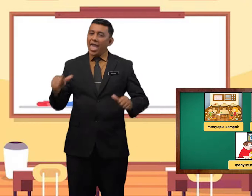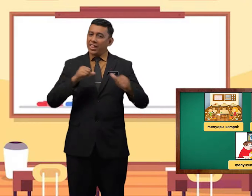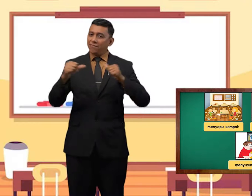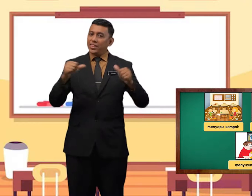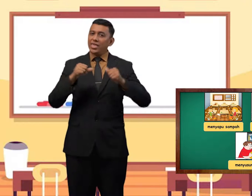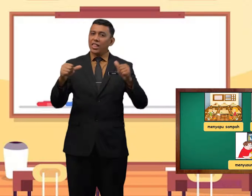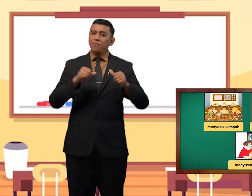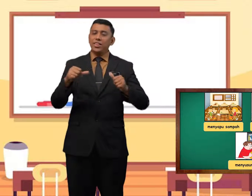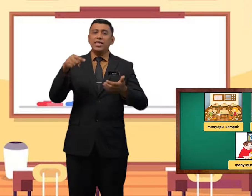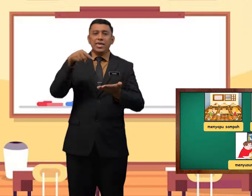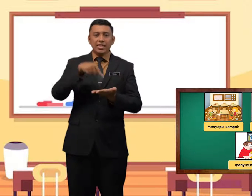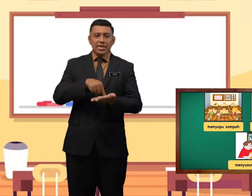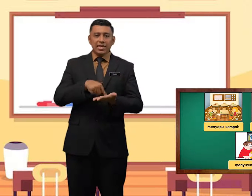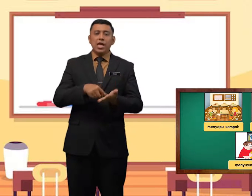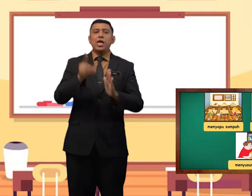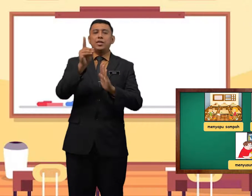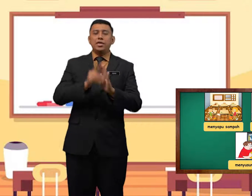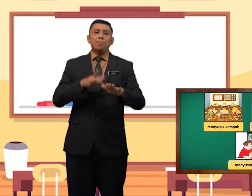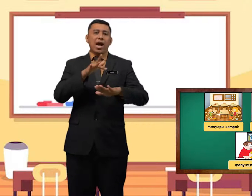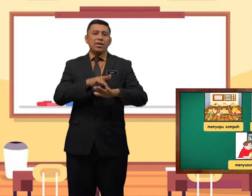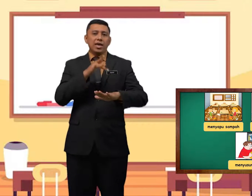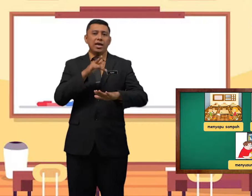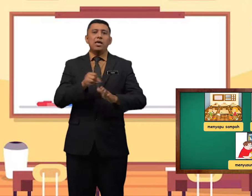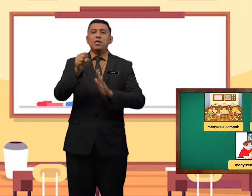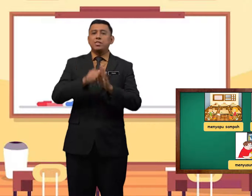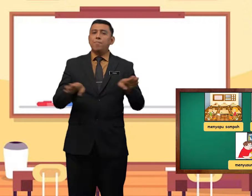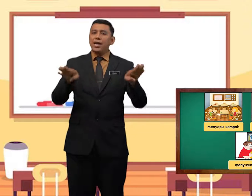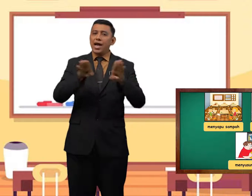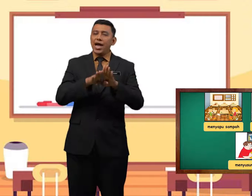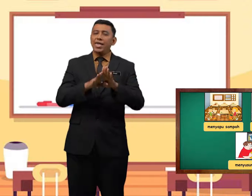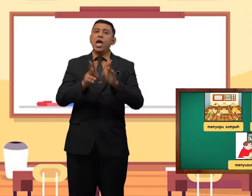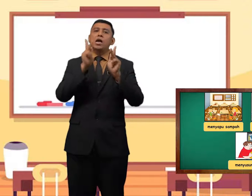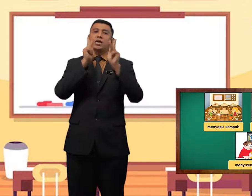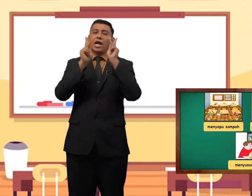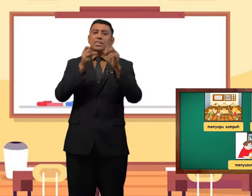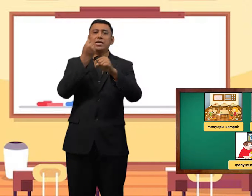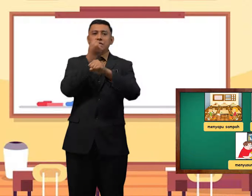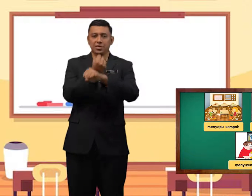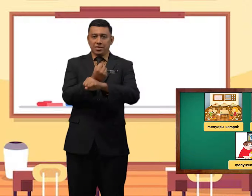aktiviti-aktiviti ini dipanggil sebagai kata kerja.